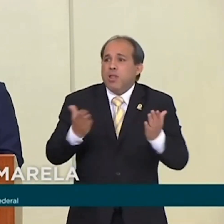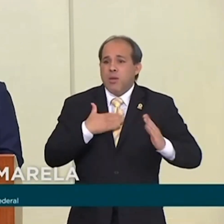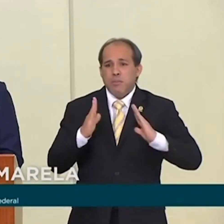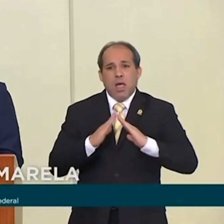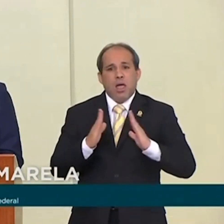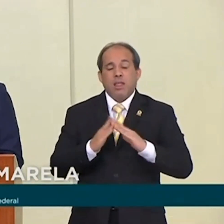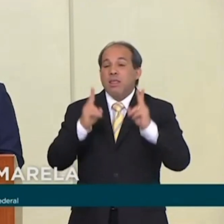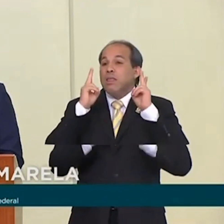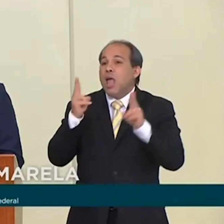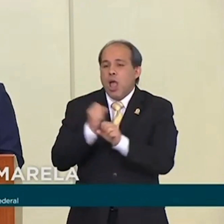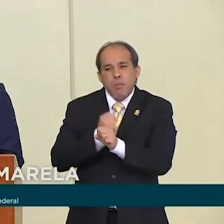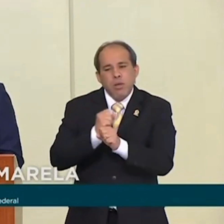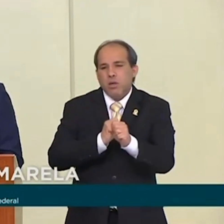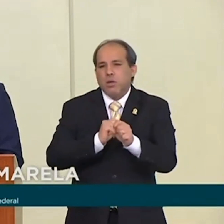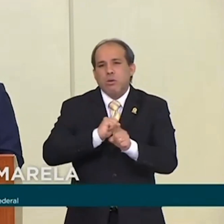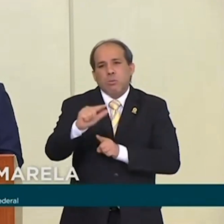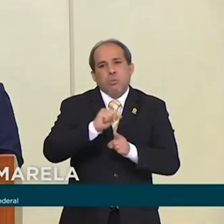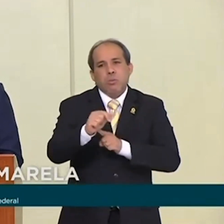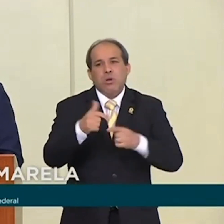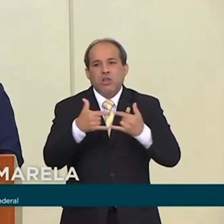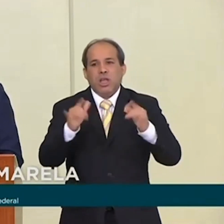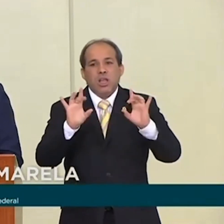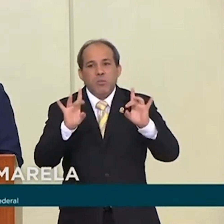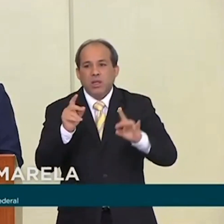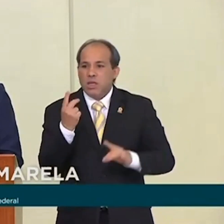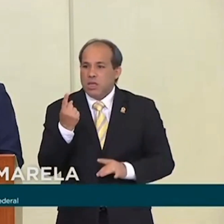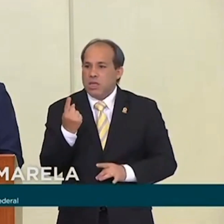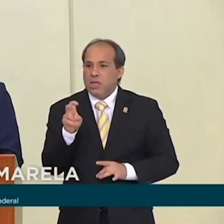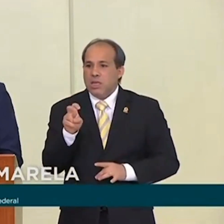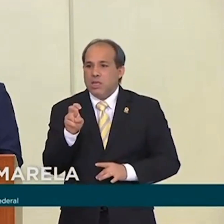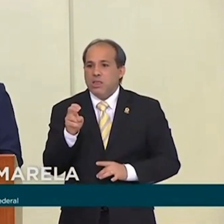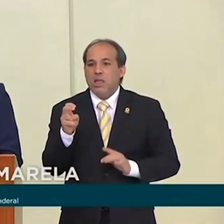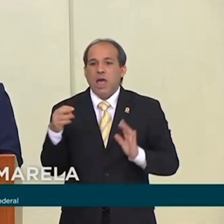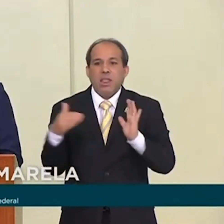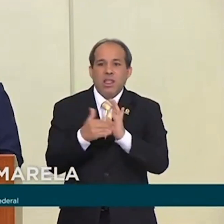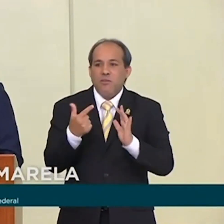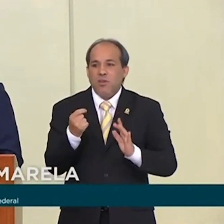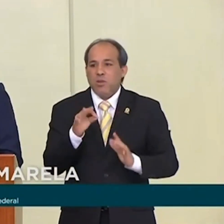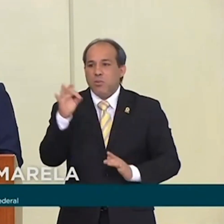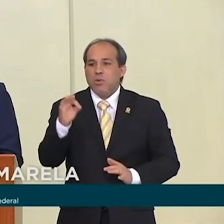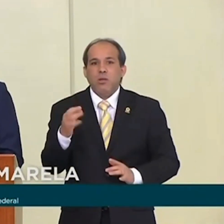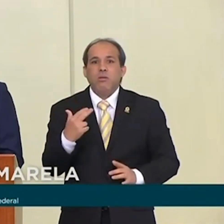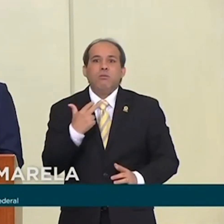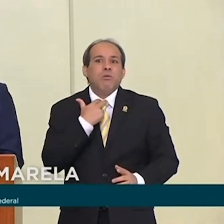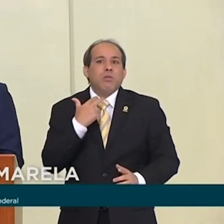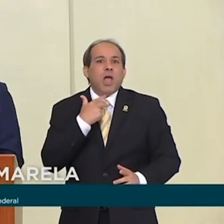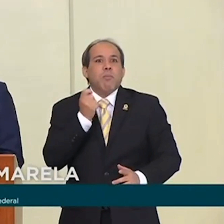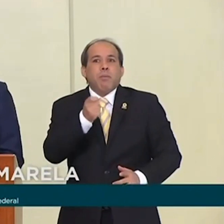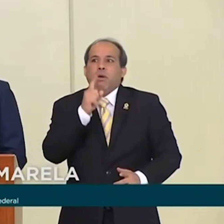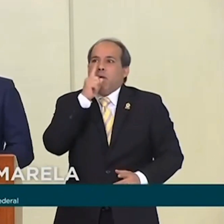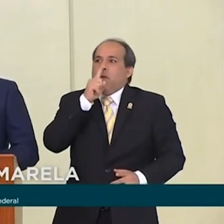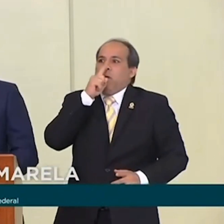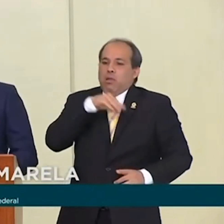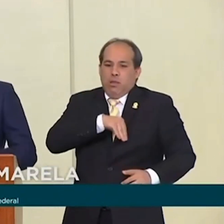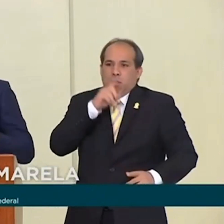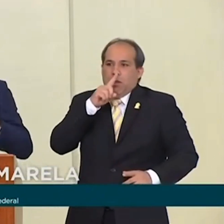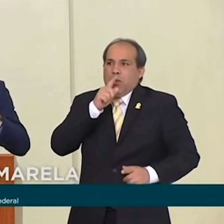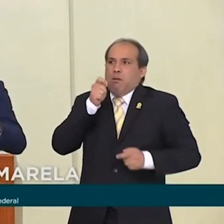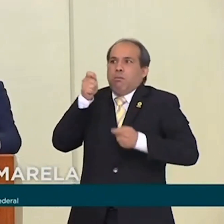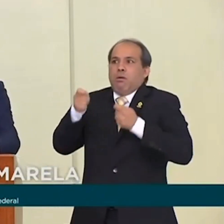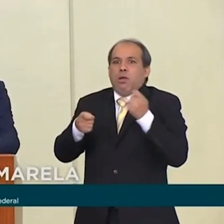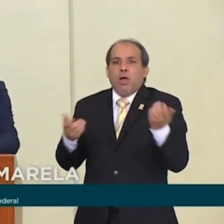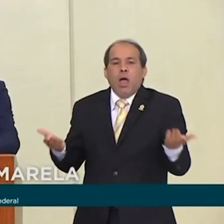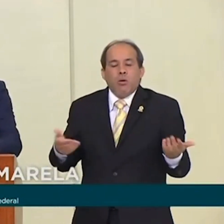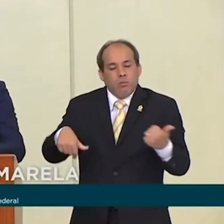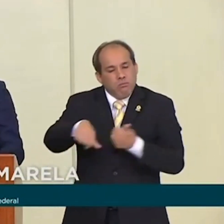inteira pagando cheque especial 15, 20% ao mês, porque eu não tinha condição. Então, hoje que a gente pode